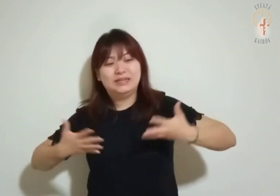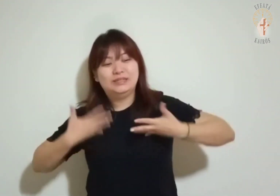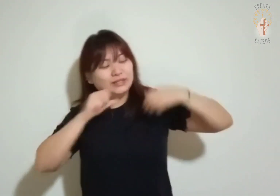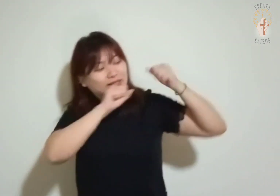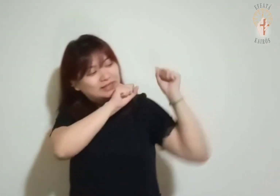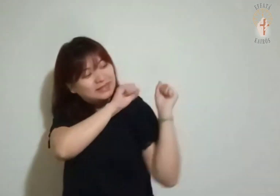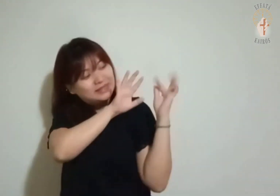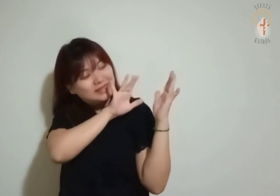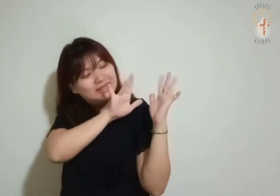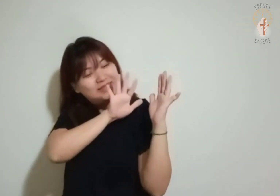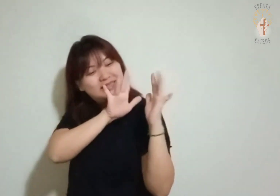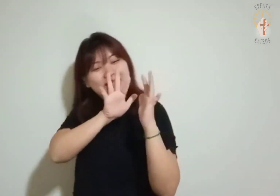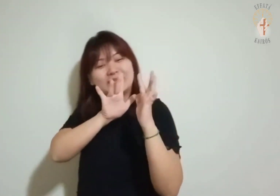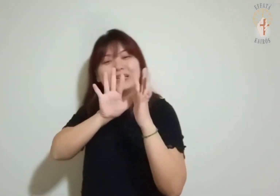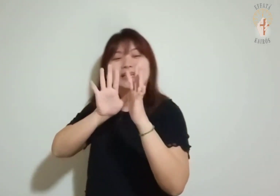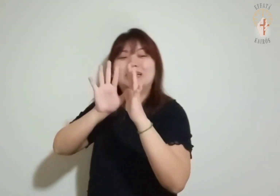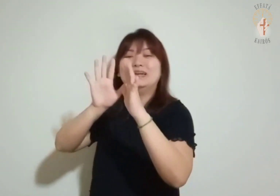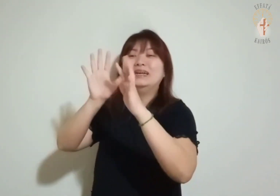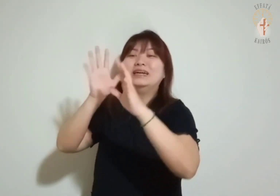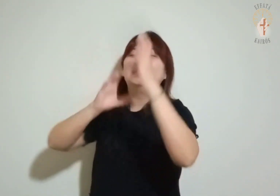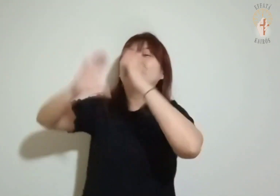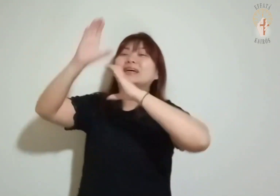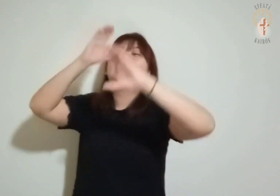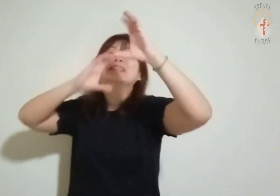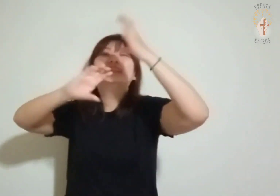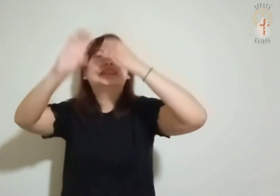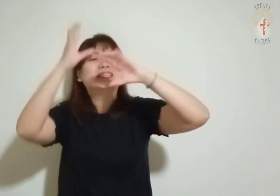Ide a Ele cantando jubilosos.